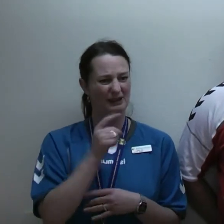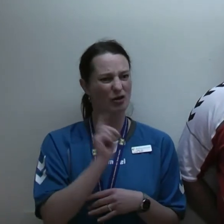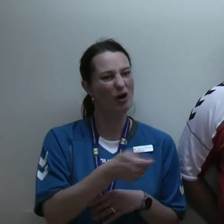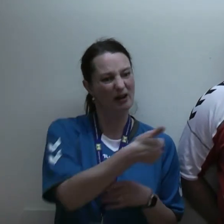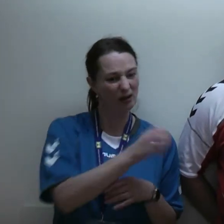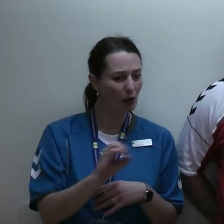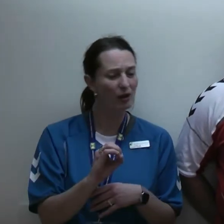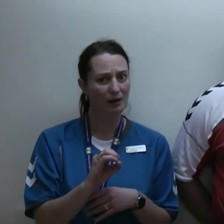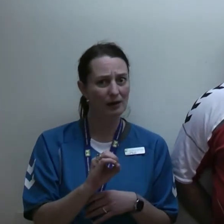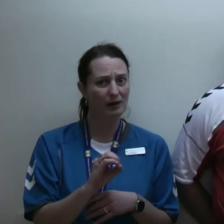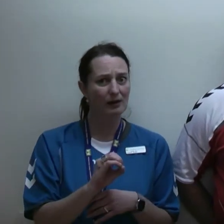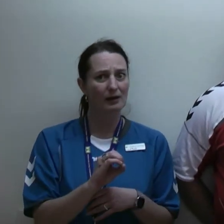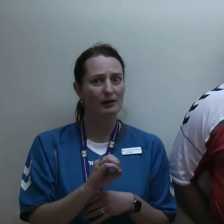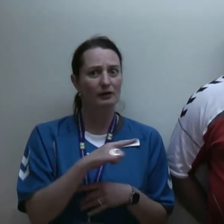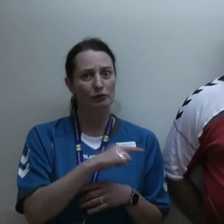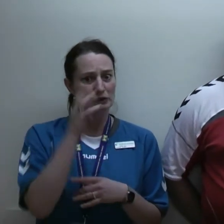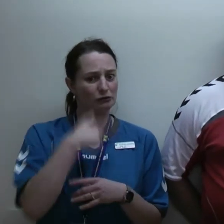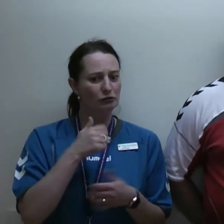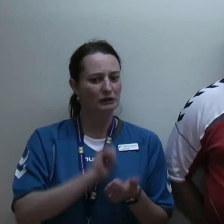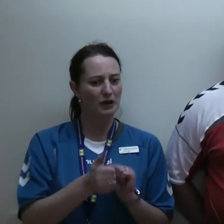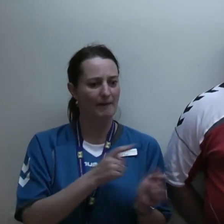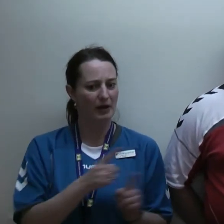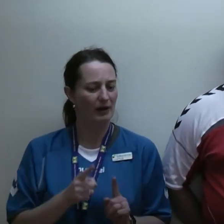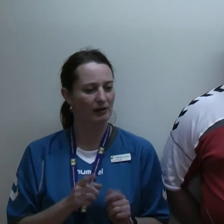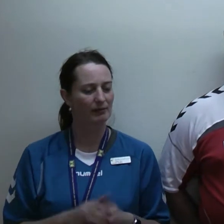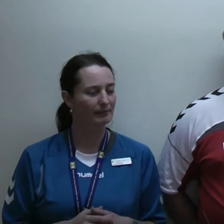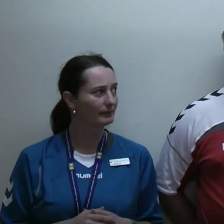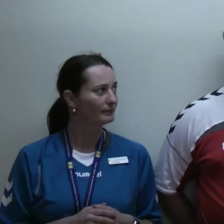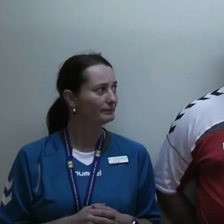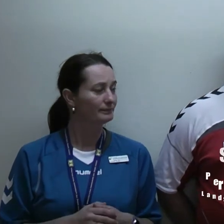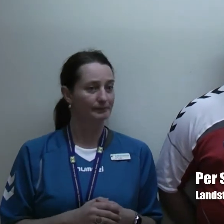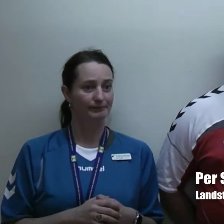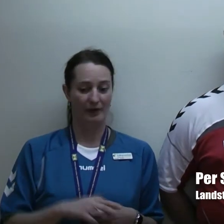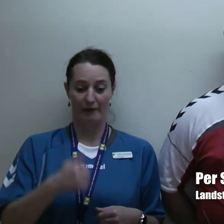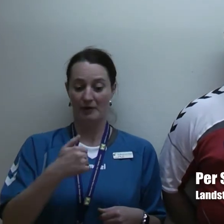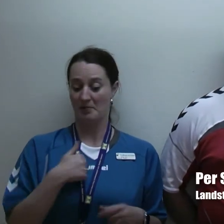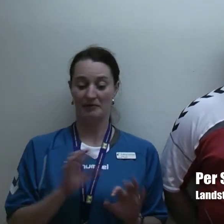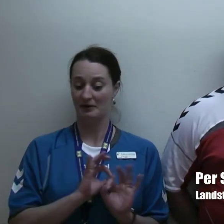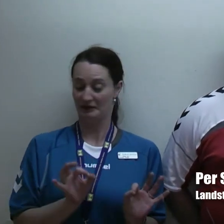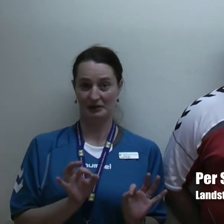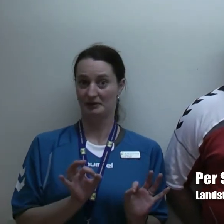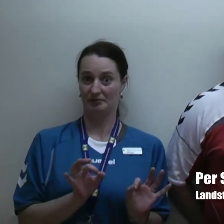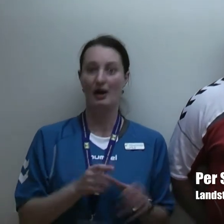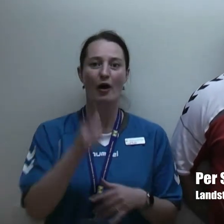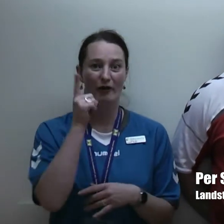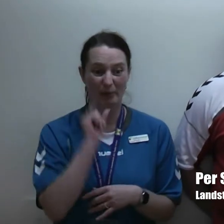Hvordan gik kampen for dit vedkommende? For mit vedkommende gik den fint. For pigernes vedkommende, så